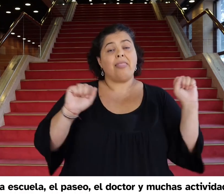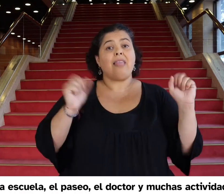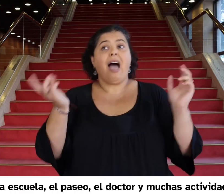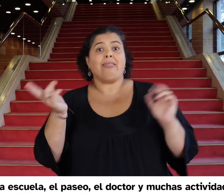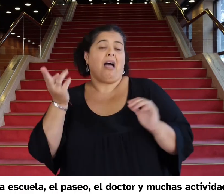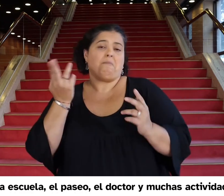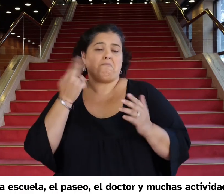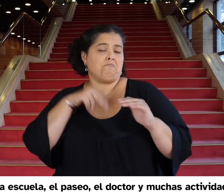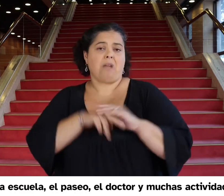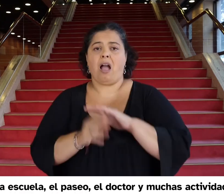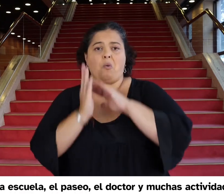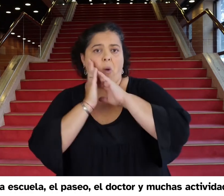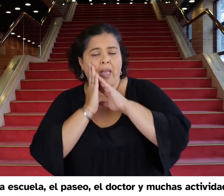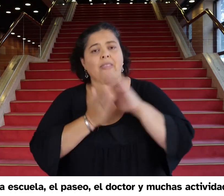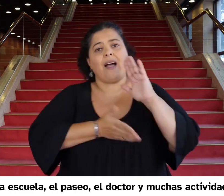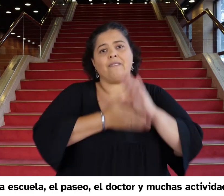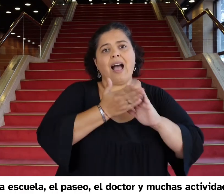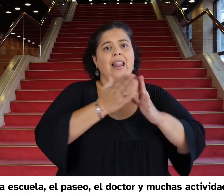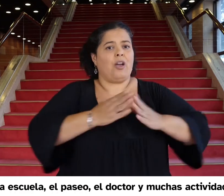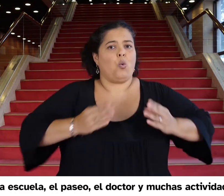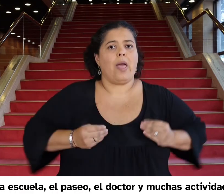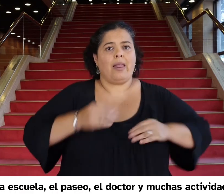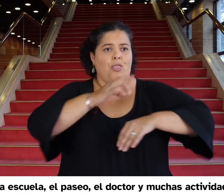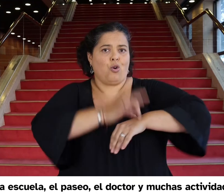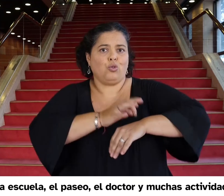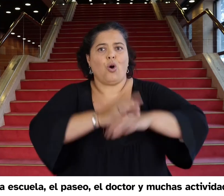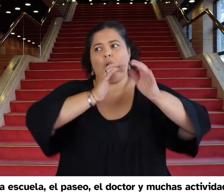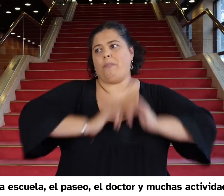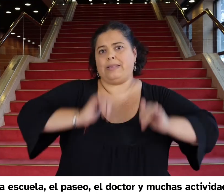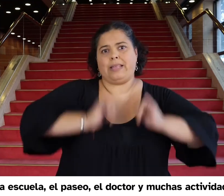escuela, el paseo, el doctor y muchas actividades del día.